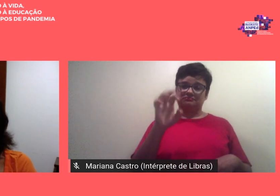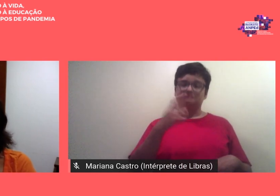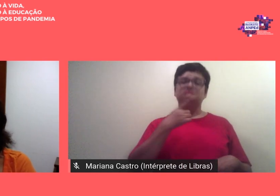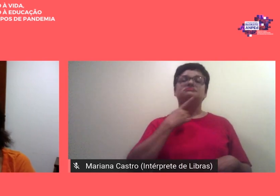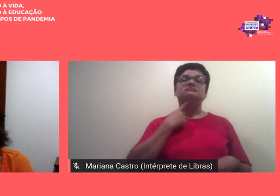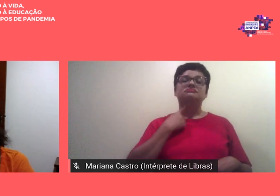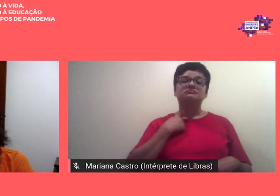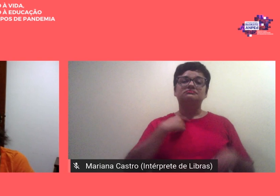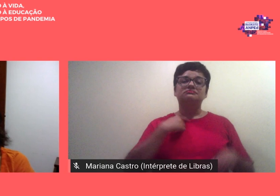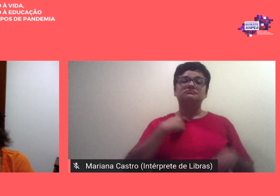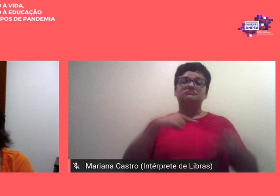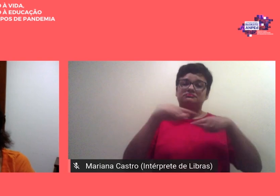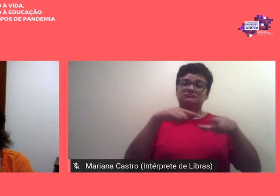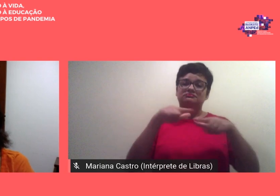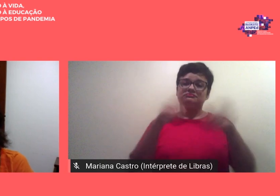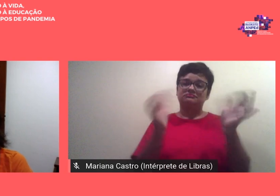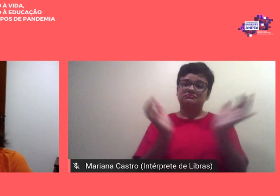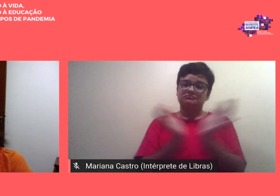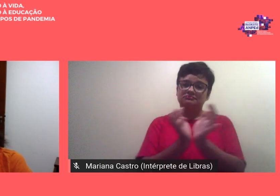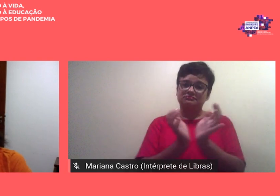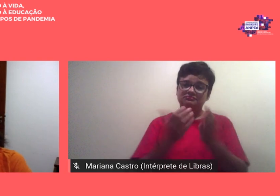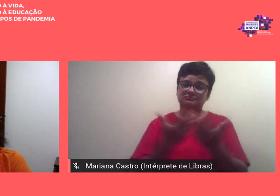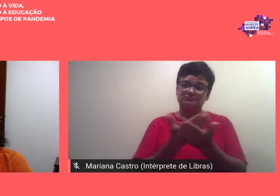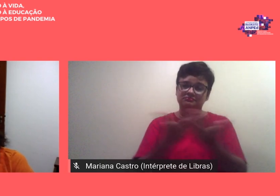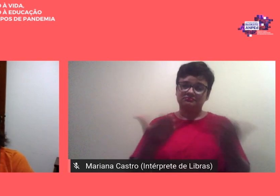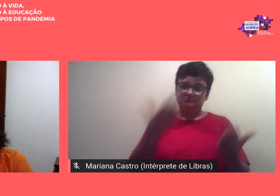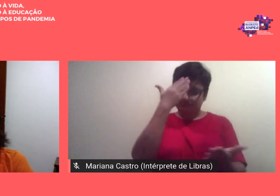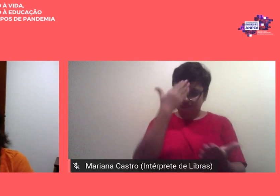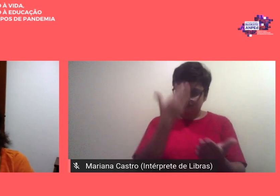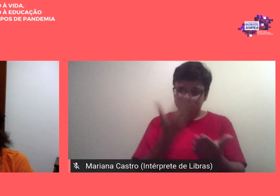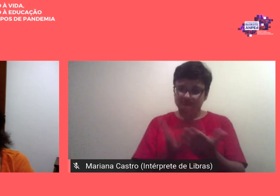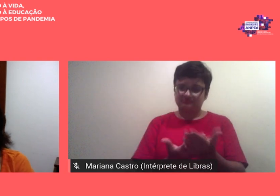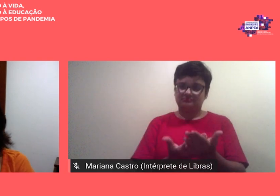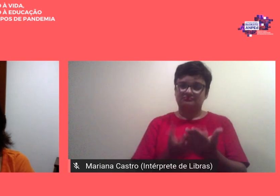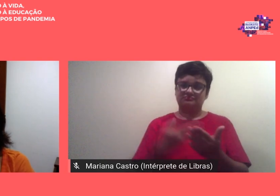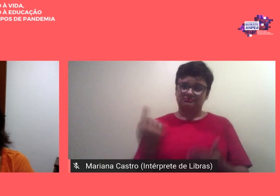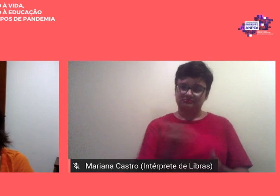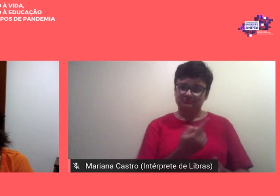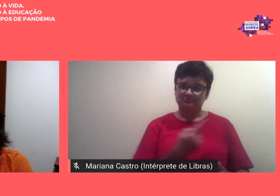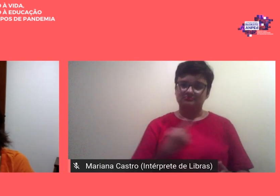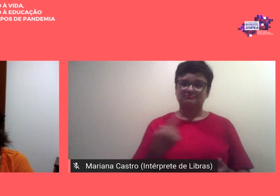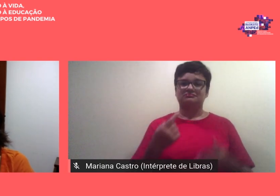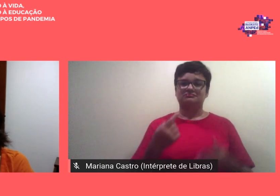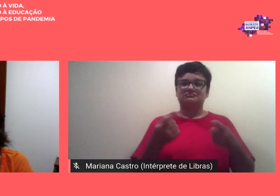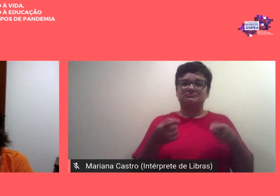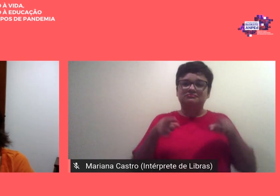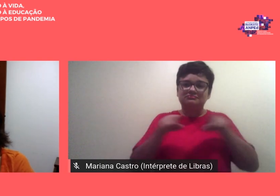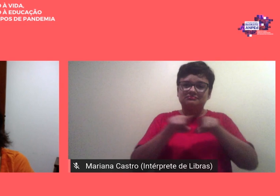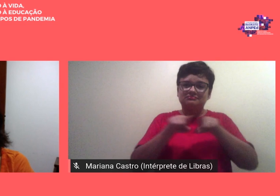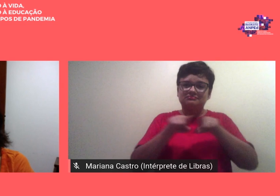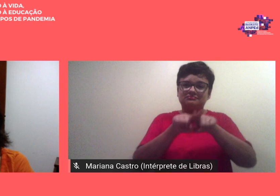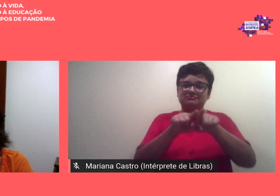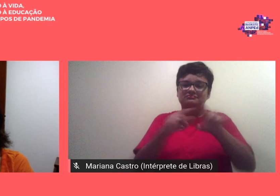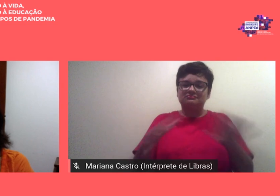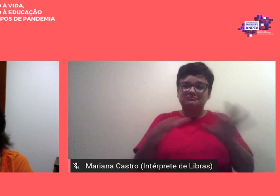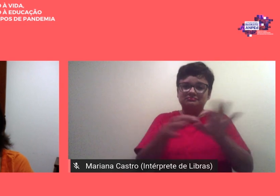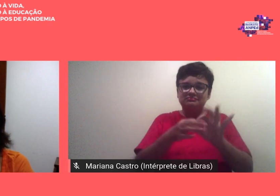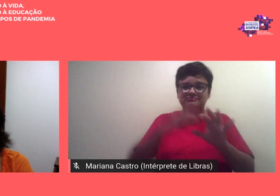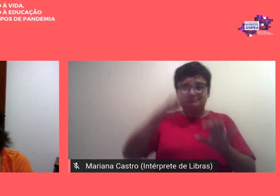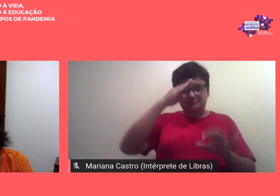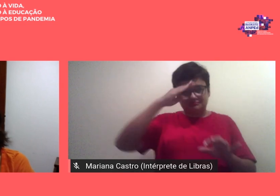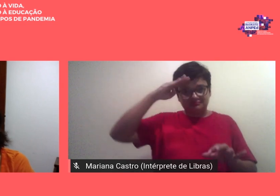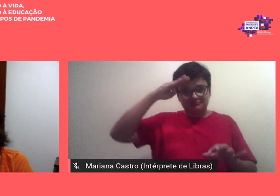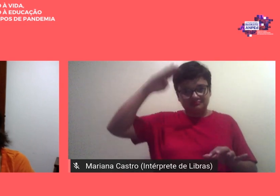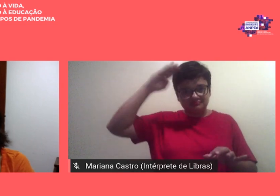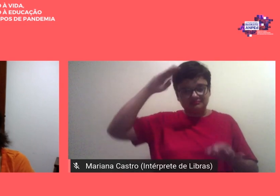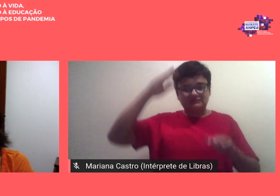coletivo com toda a confiança que nos depositou temos também a cumplicidade que nos une como acadêmicas que militam